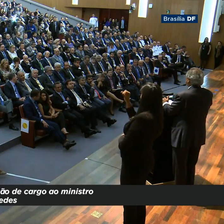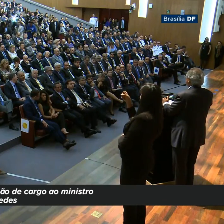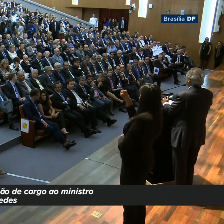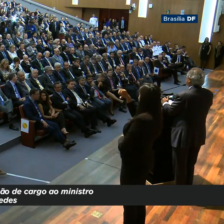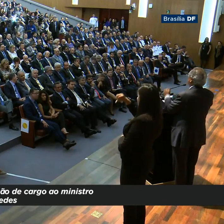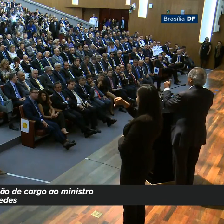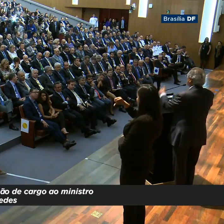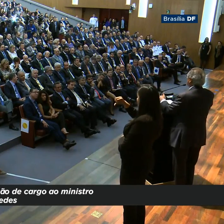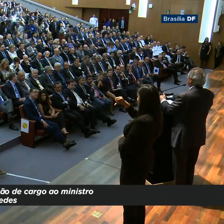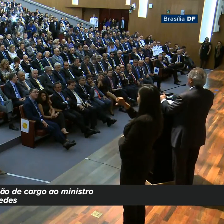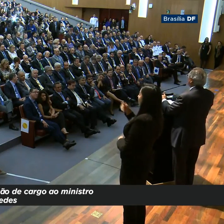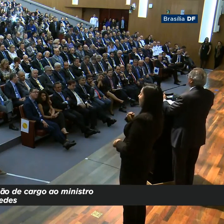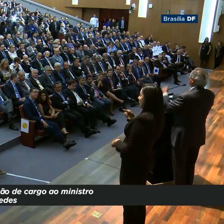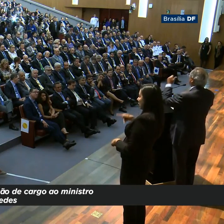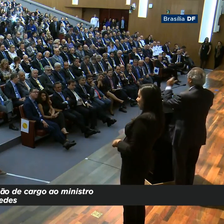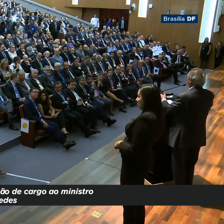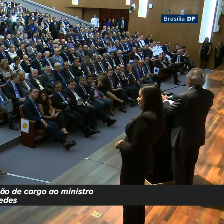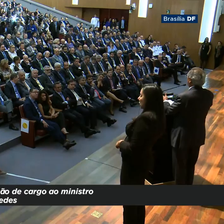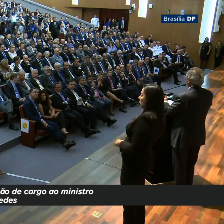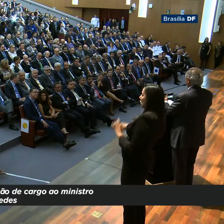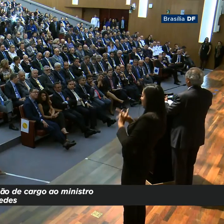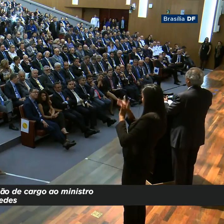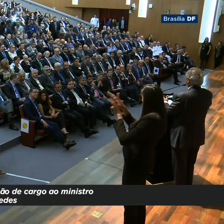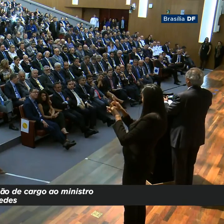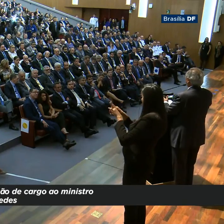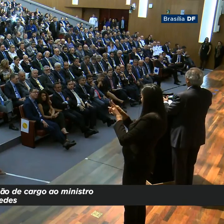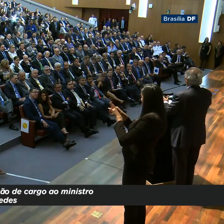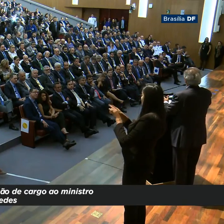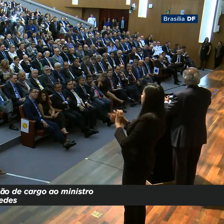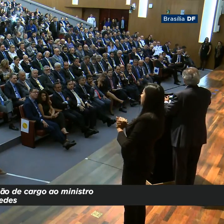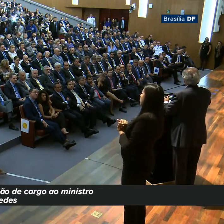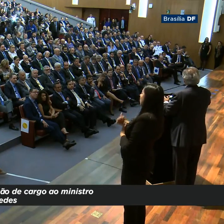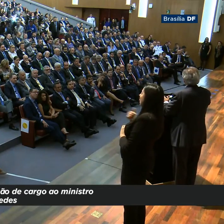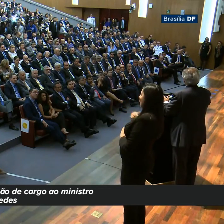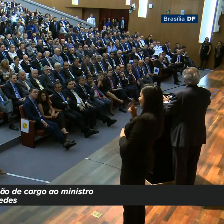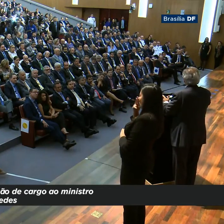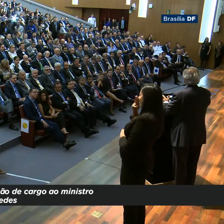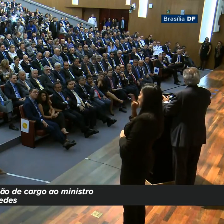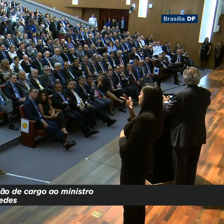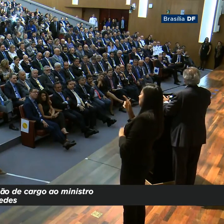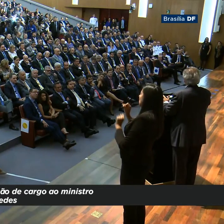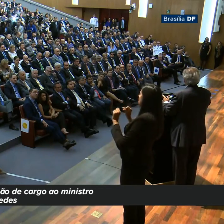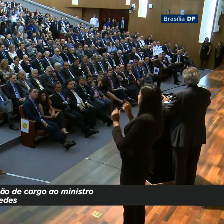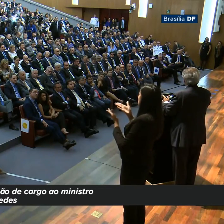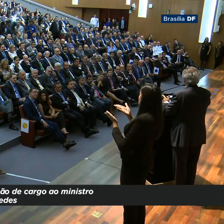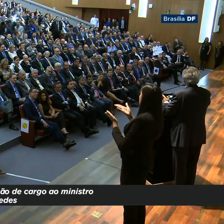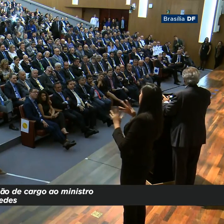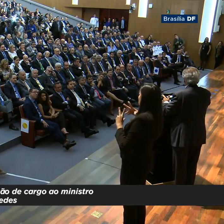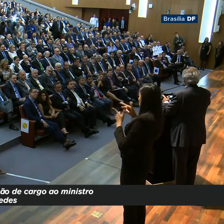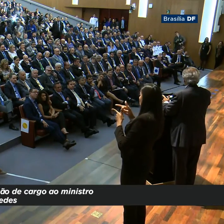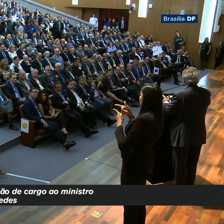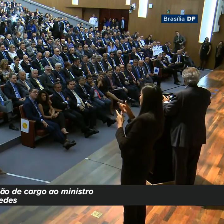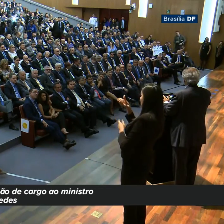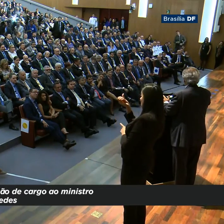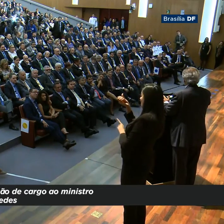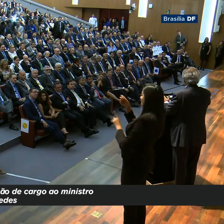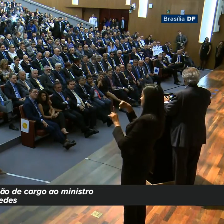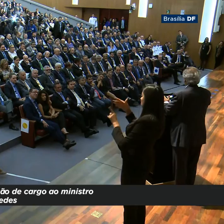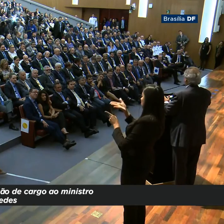candidato a presidente por um partido liberal com uma reforma liberal. Eu acho que eu era inconsequente o suficiente para fazer tudo em seis meses.